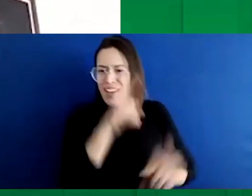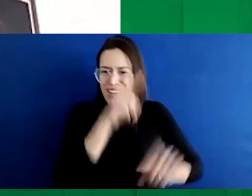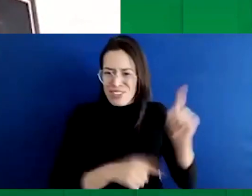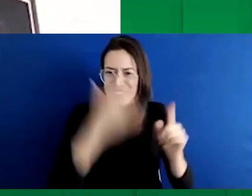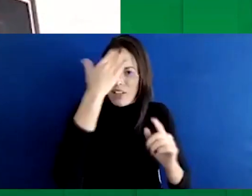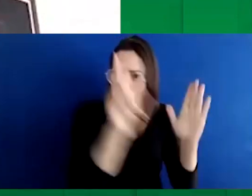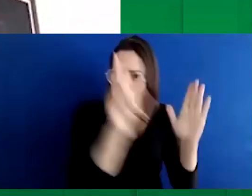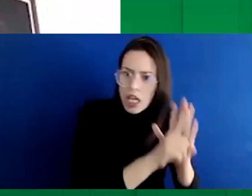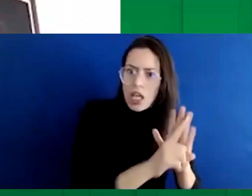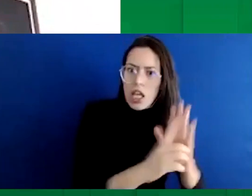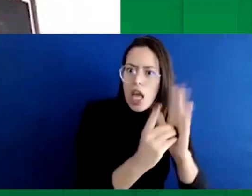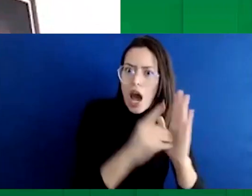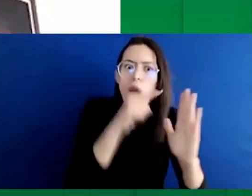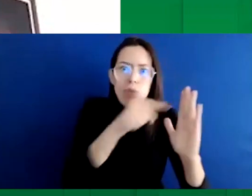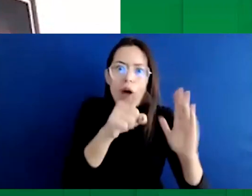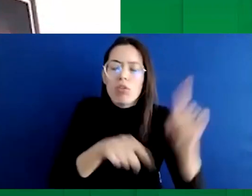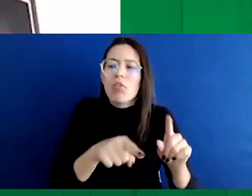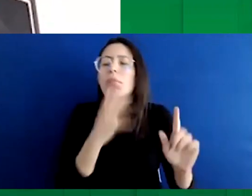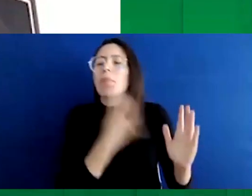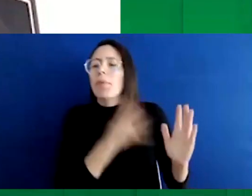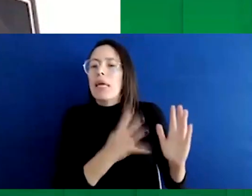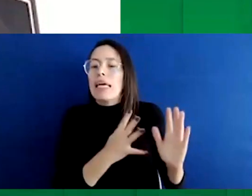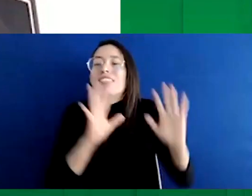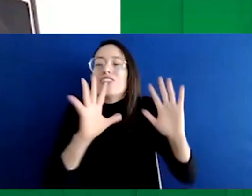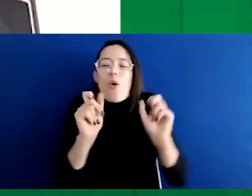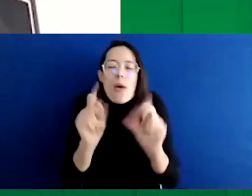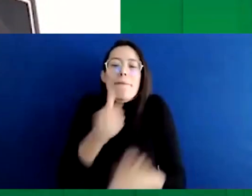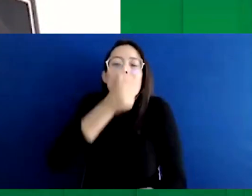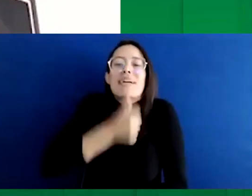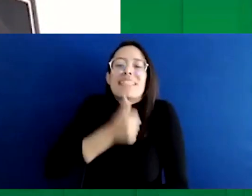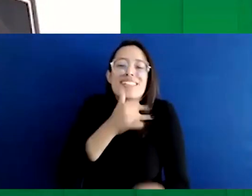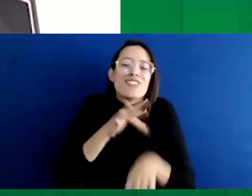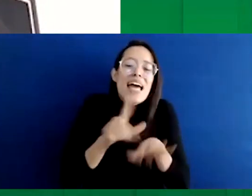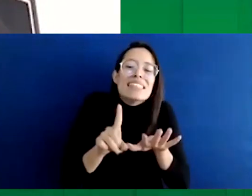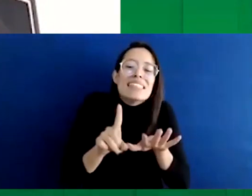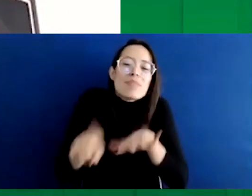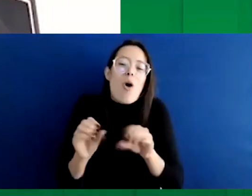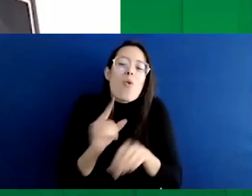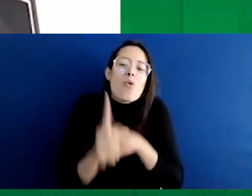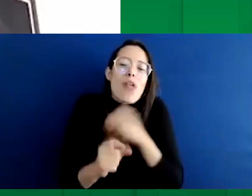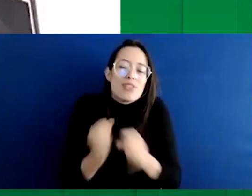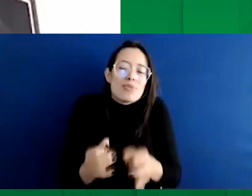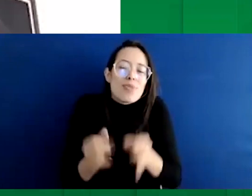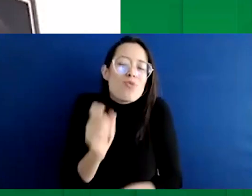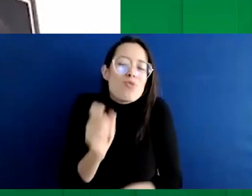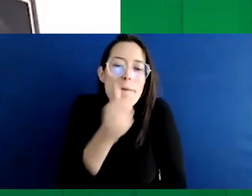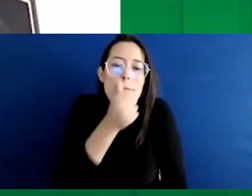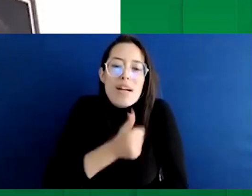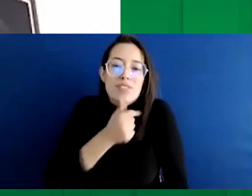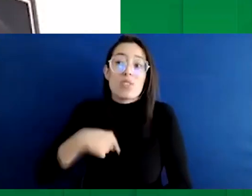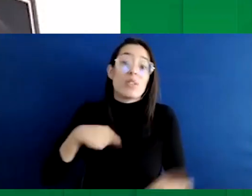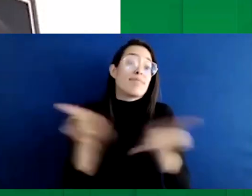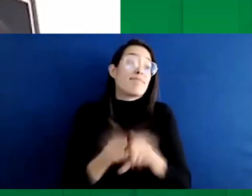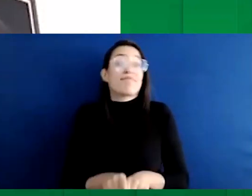leyes. Entonces, pues esperar seis meses más, un año más, yo creería que no deberíamos de oponernos